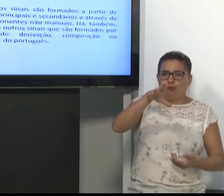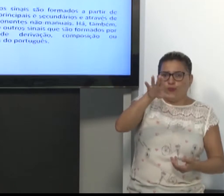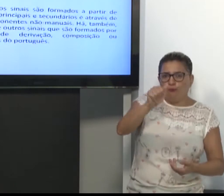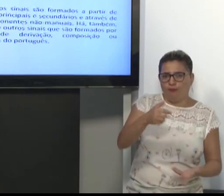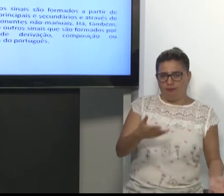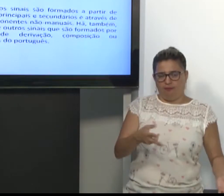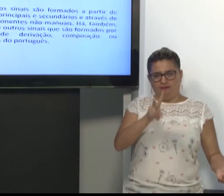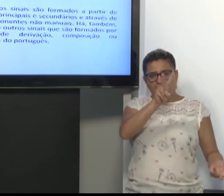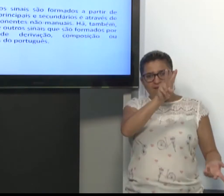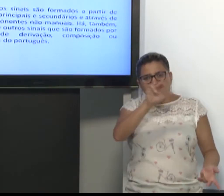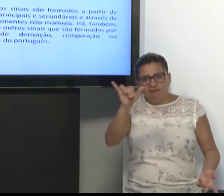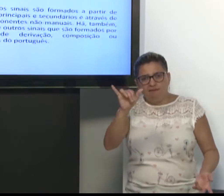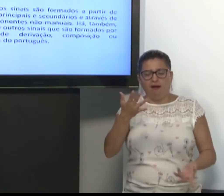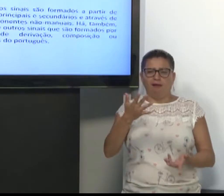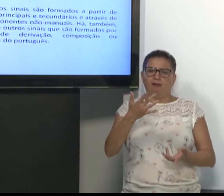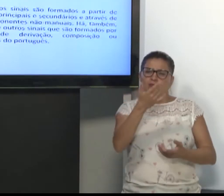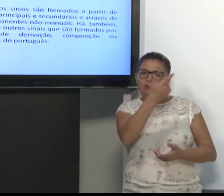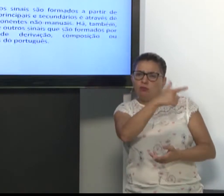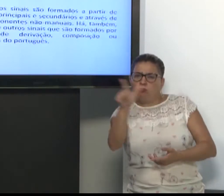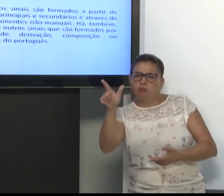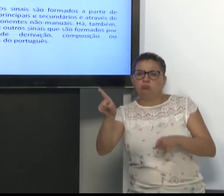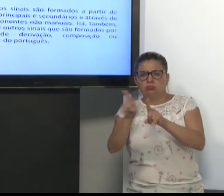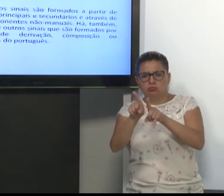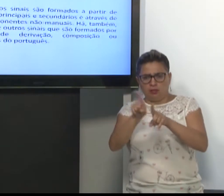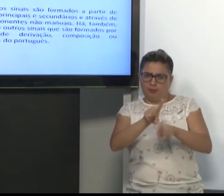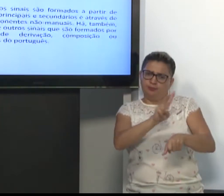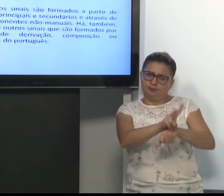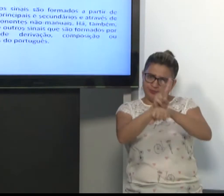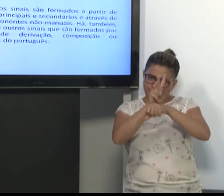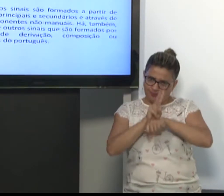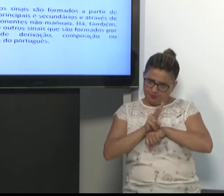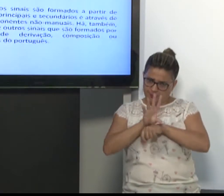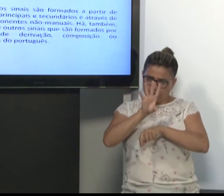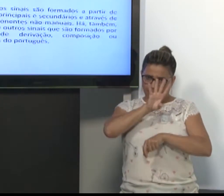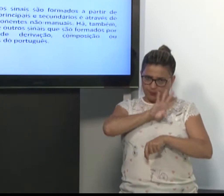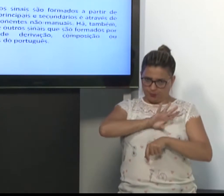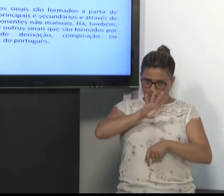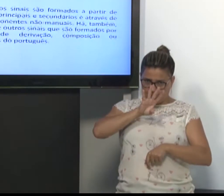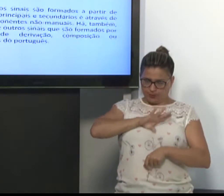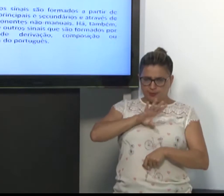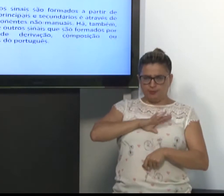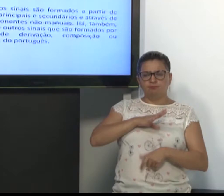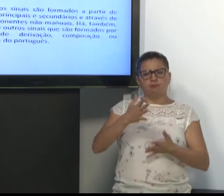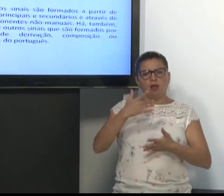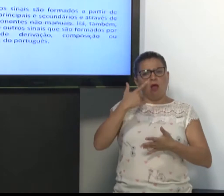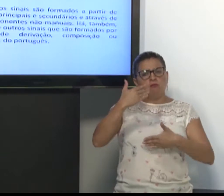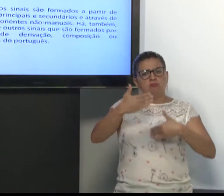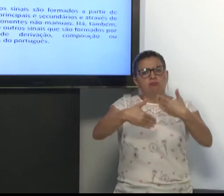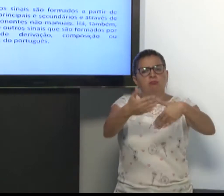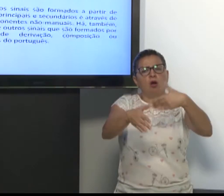Então, o empréstimo do português. Você sabe, por exemplo. Nunca. Vai. Outro. É o empréstimo do português.